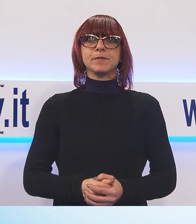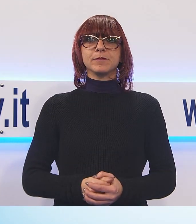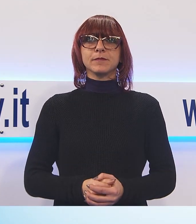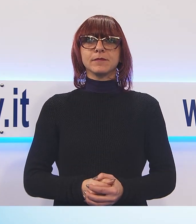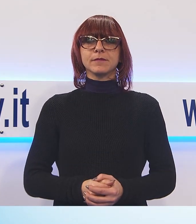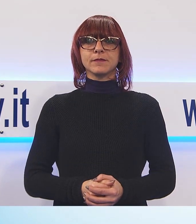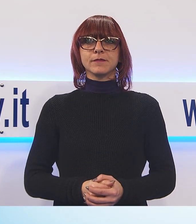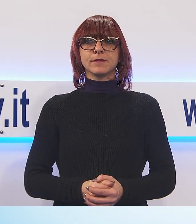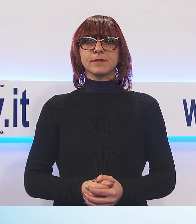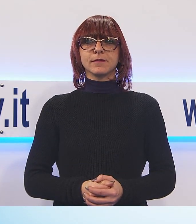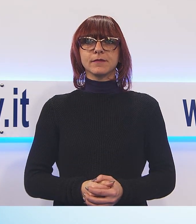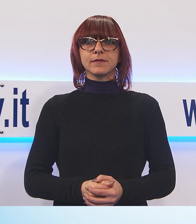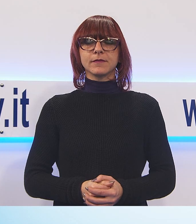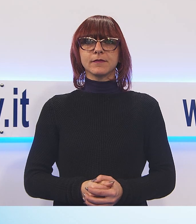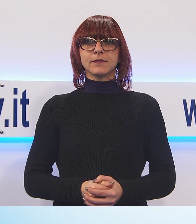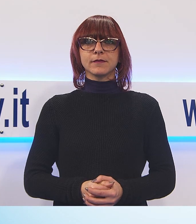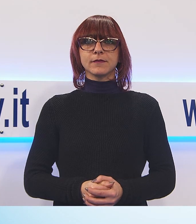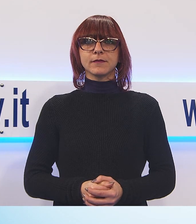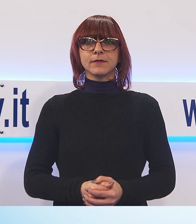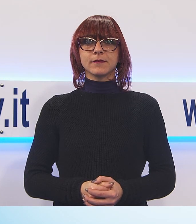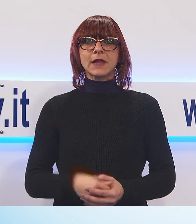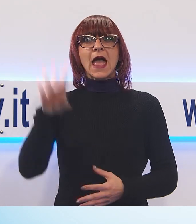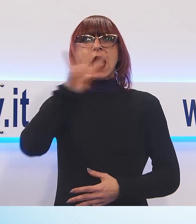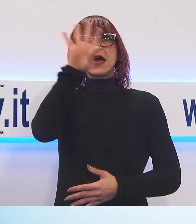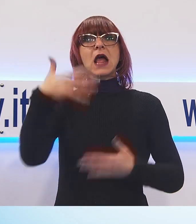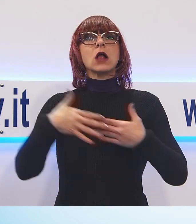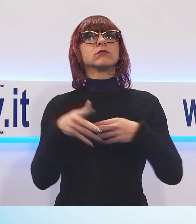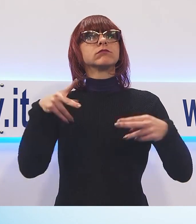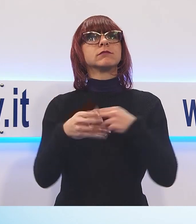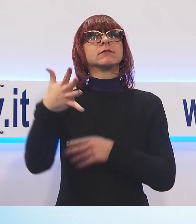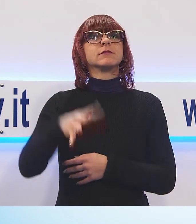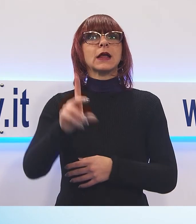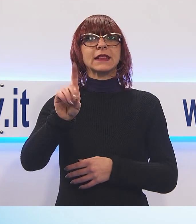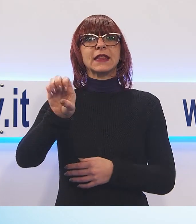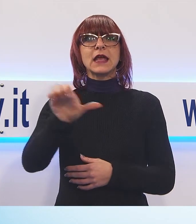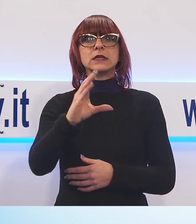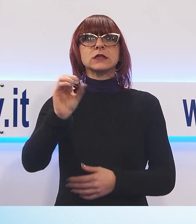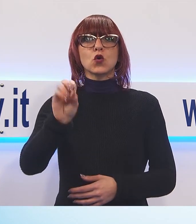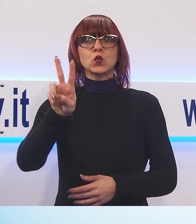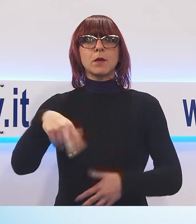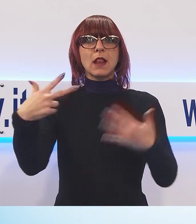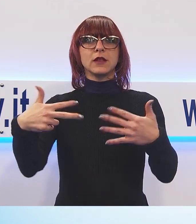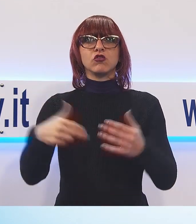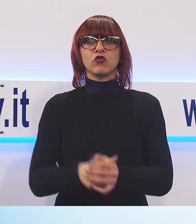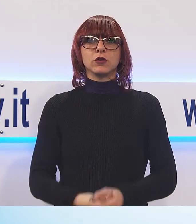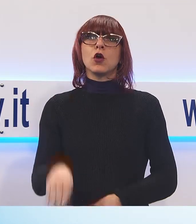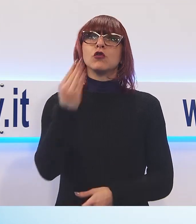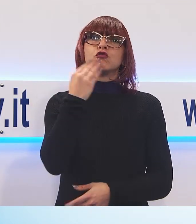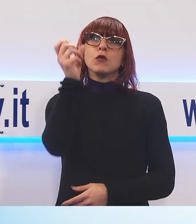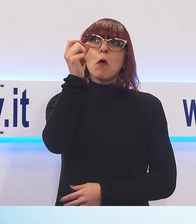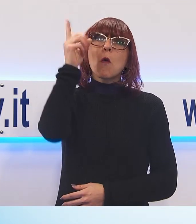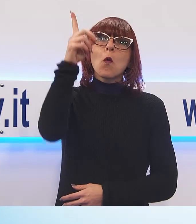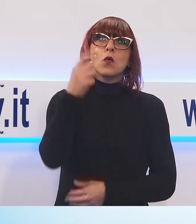Taglio del nastro al Real Collegio per il Desco 2018. Cibo, cultura,